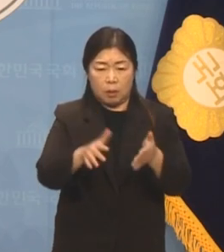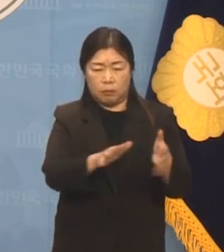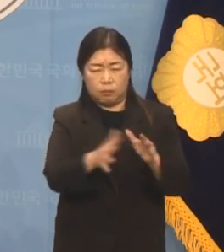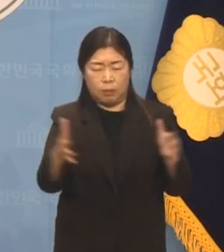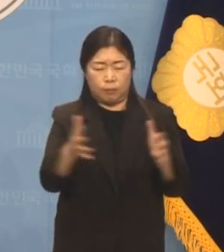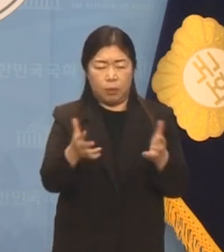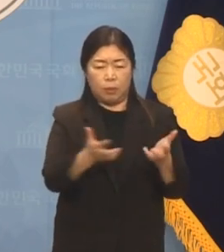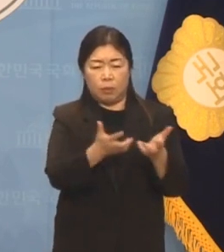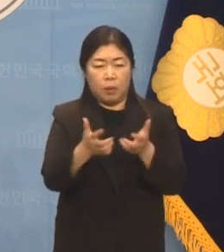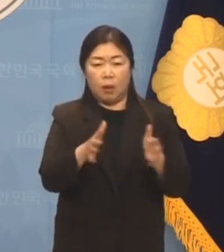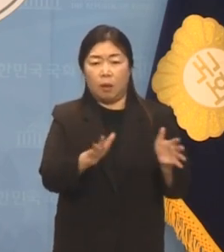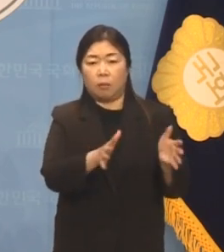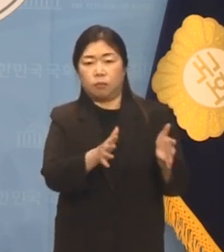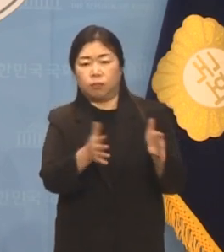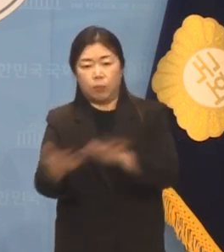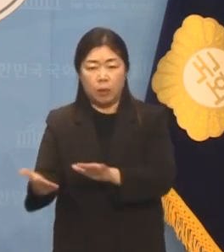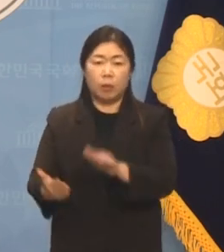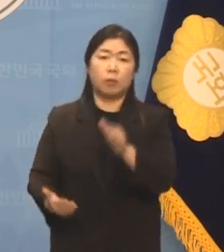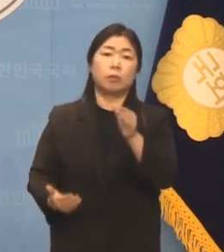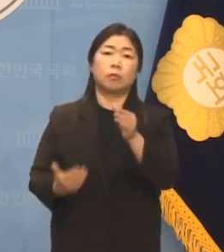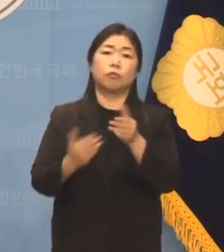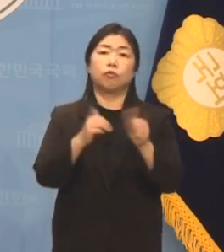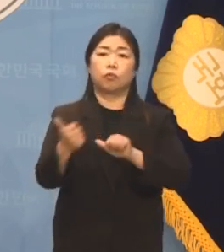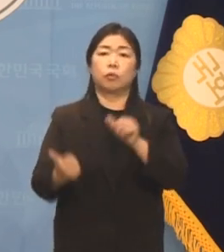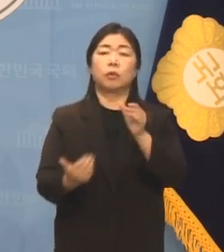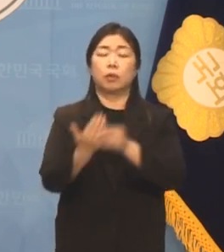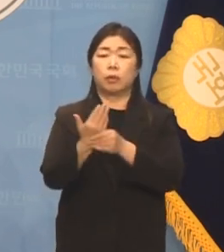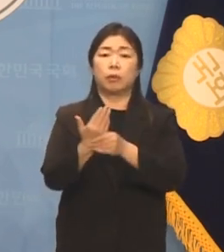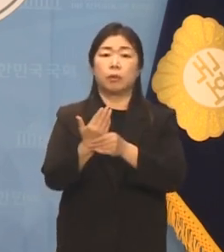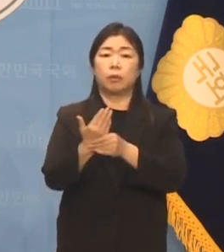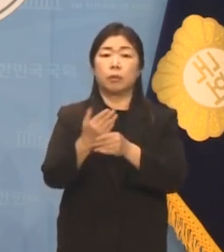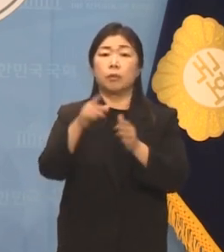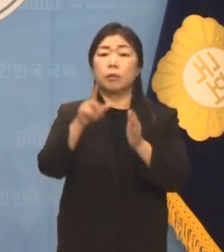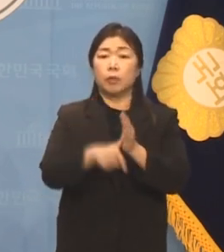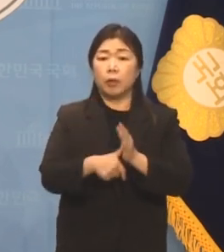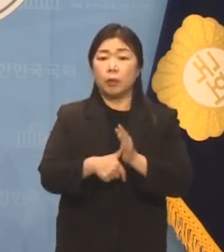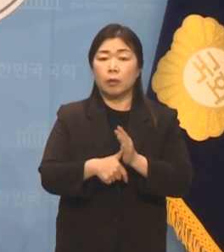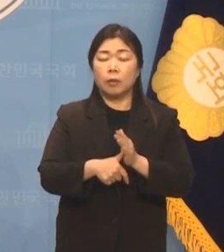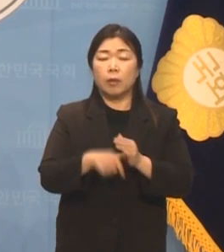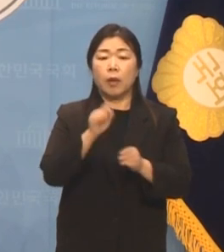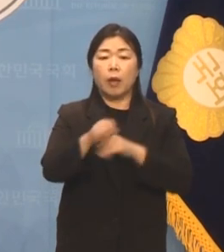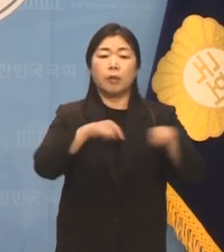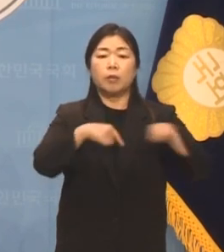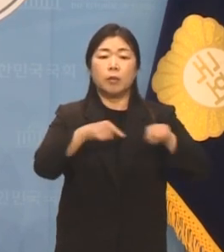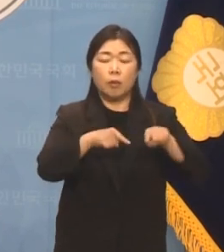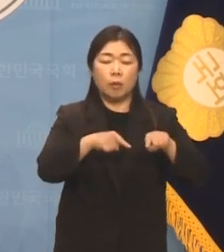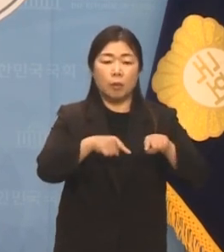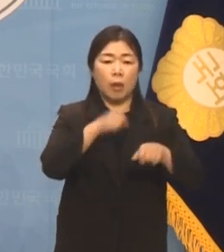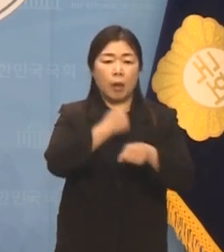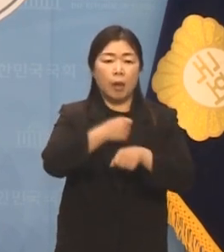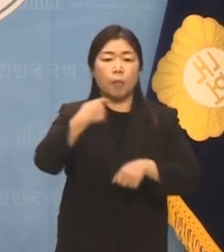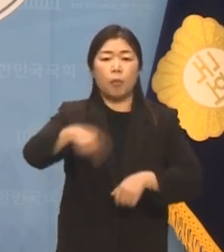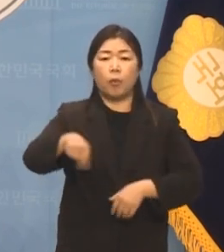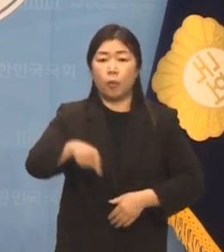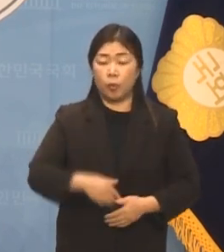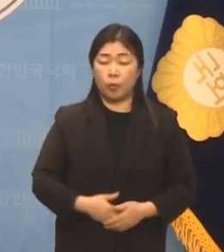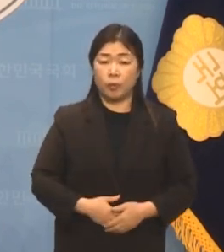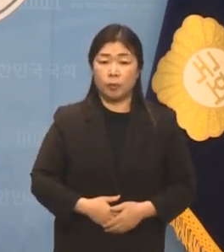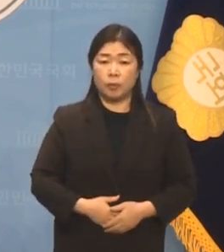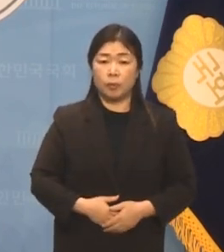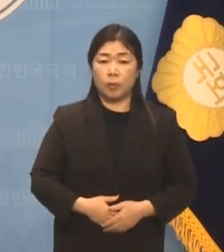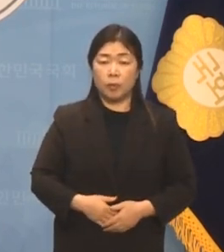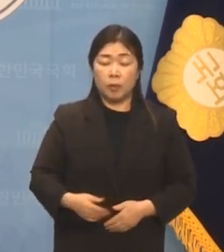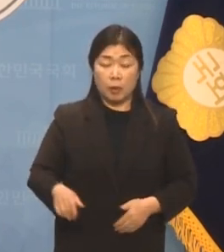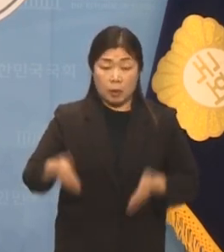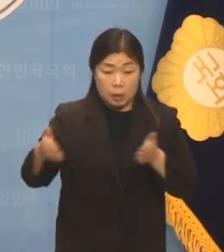행정력이 배치되지 않은 원인이 도대체 무엇인지 알려달라는 것입니다. 책임자가 있다면